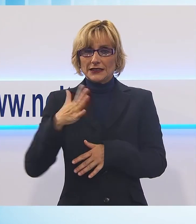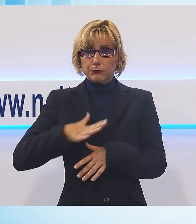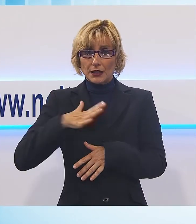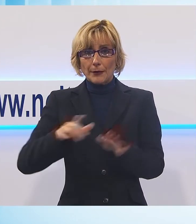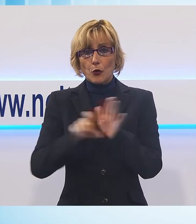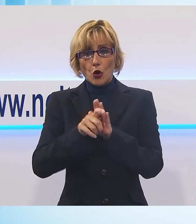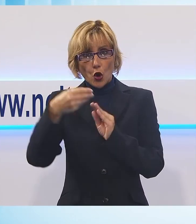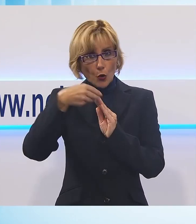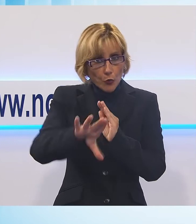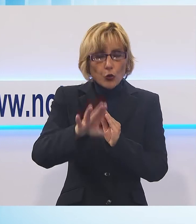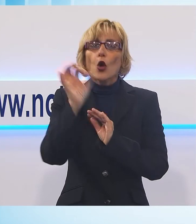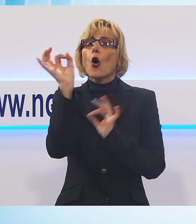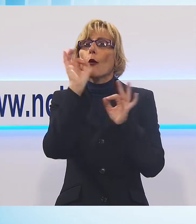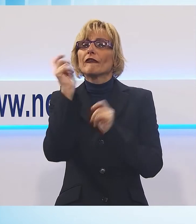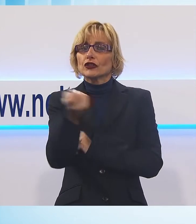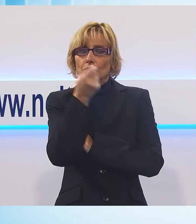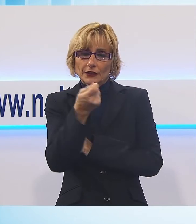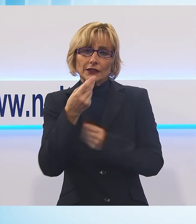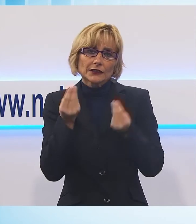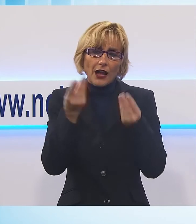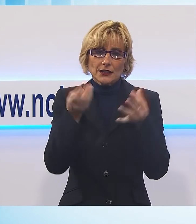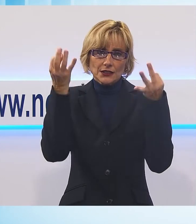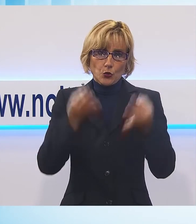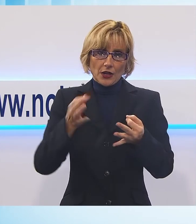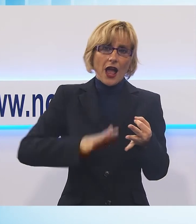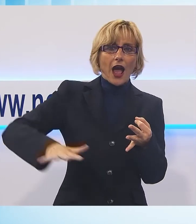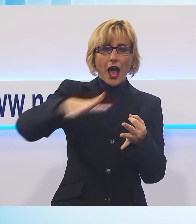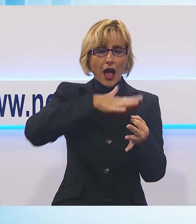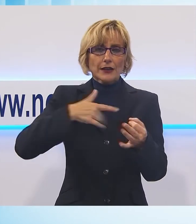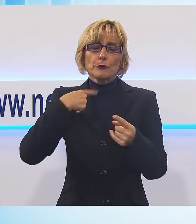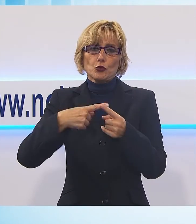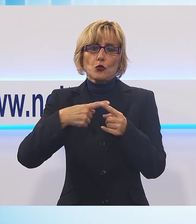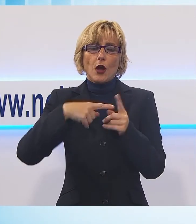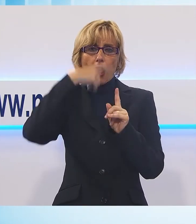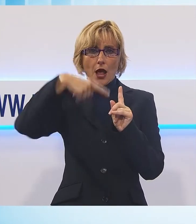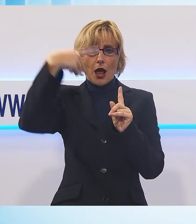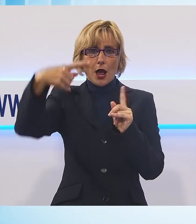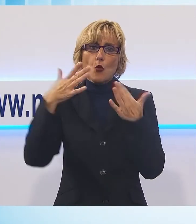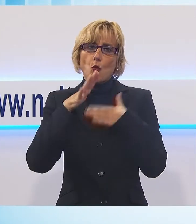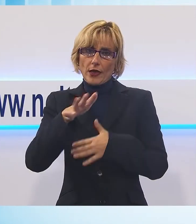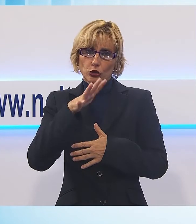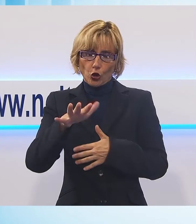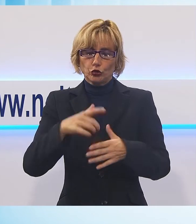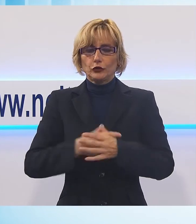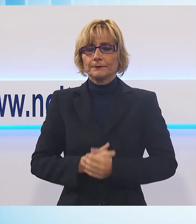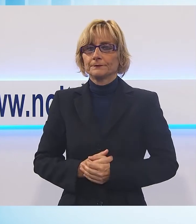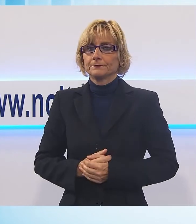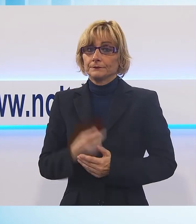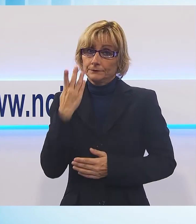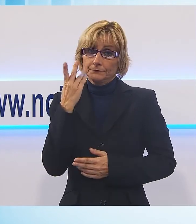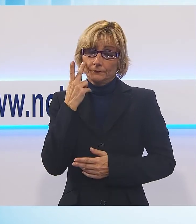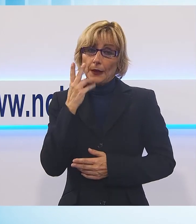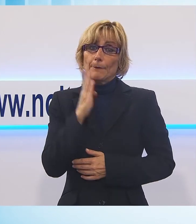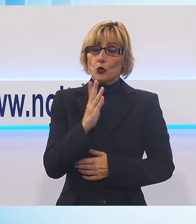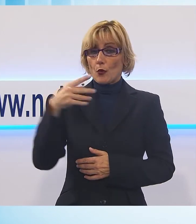comune o vigili del fuoco a mettere in sicurezza l'area e il monumentale acquedotto Ed ora andiamo a Borgamozzano con i 300